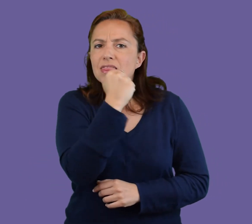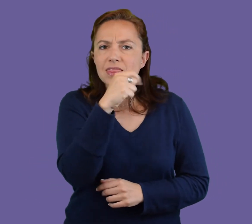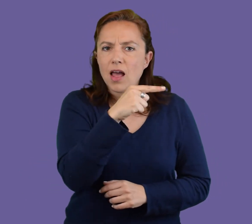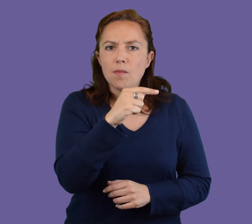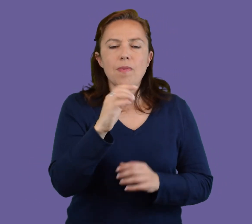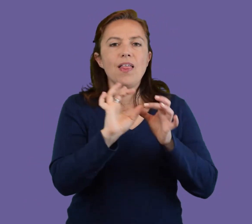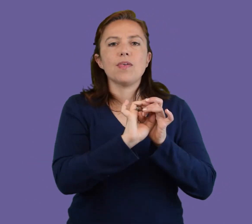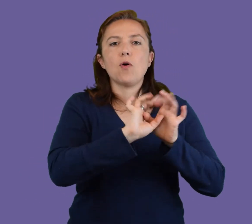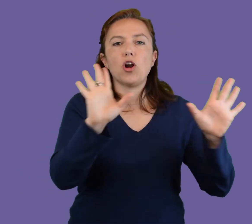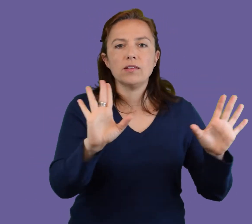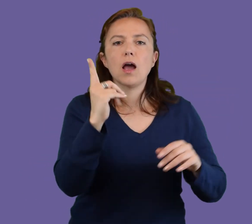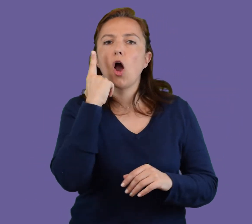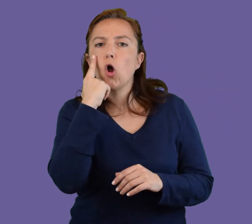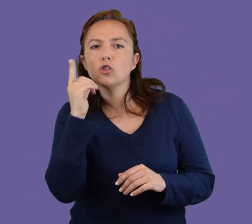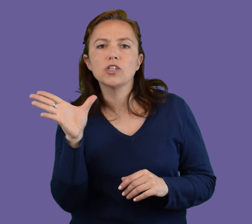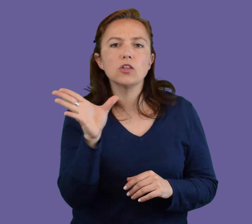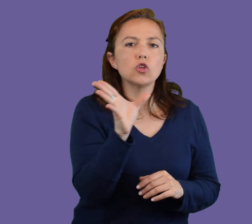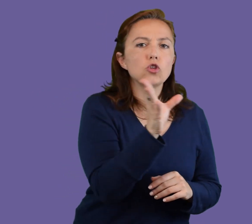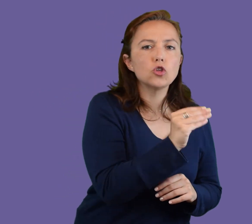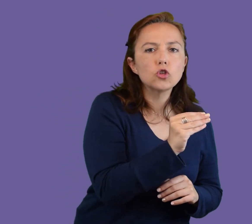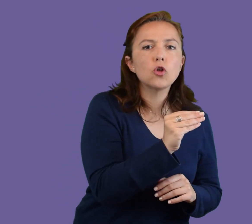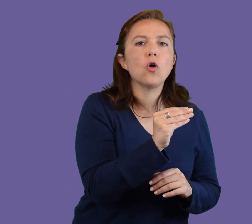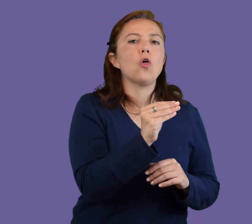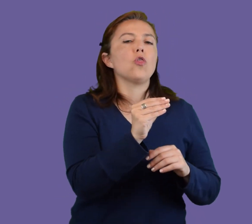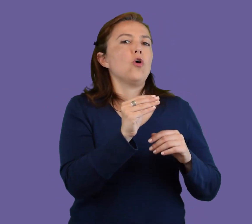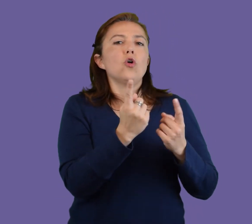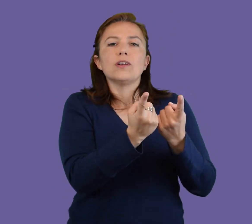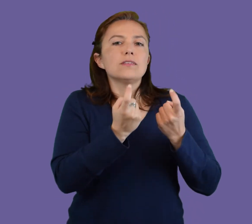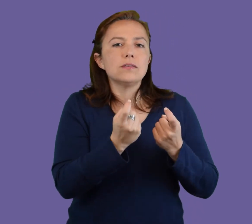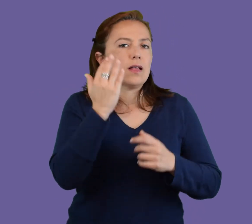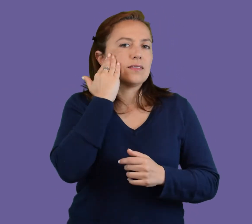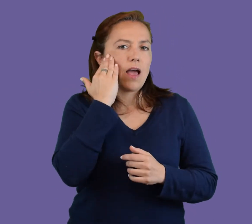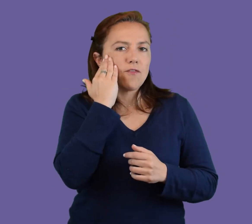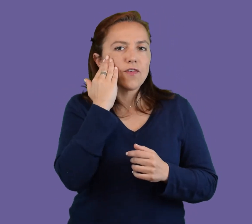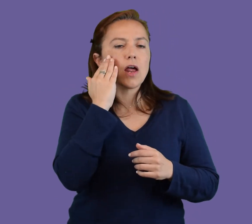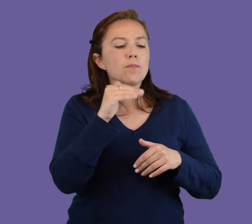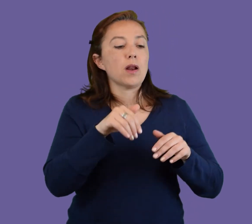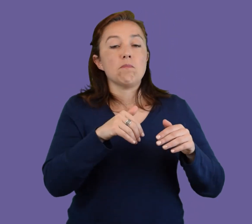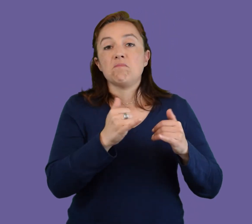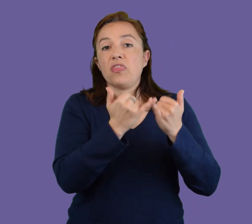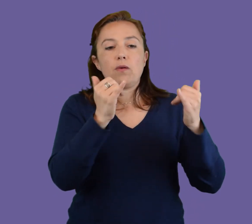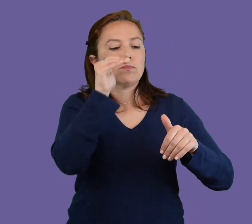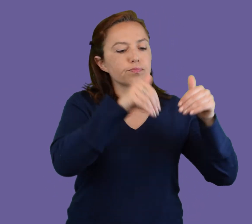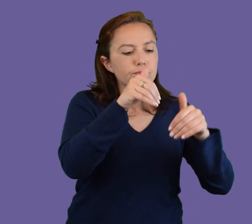lo relacionado con los actos y procedimientos electorales y ejerce la justicia electoral.